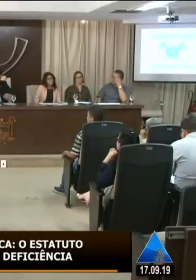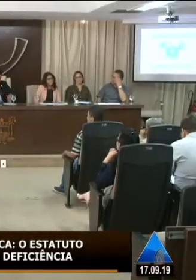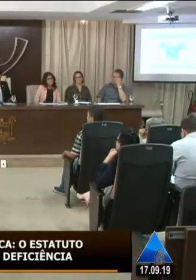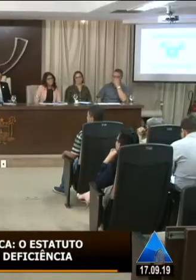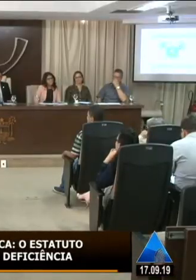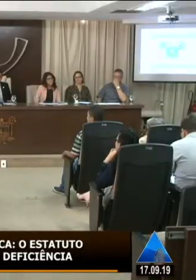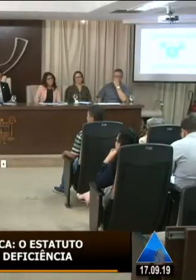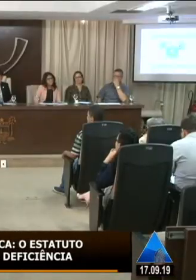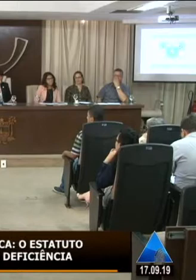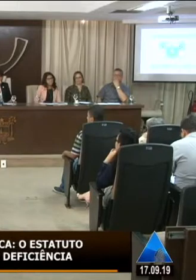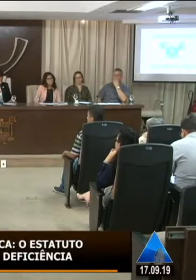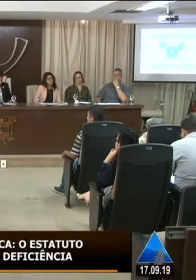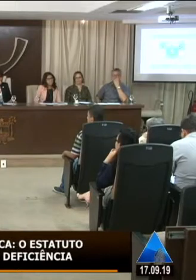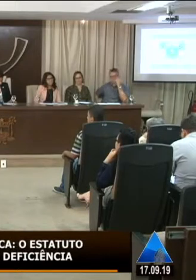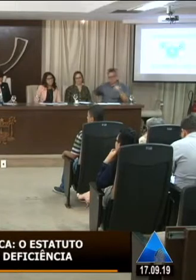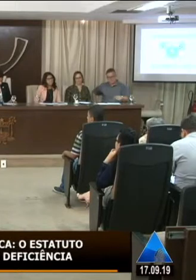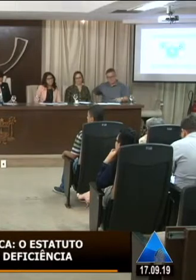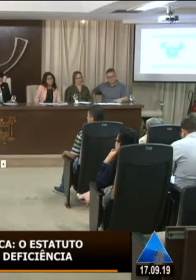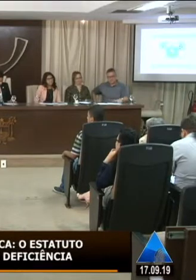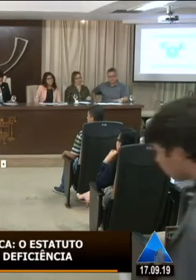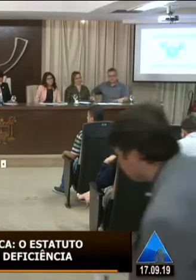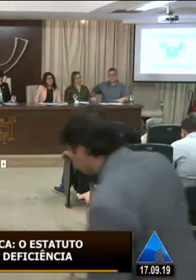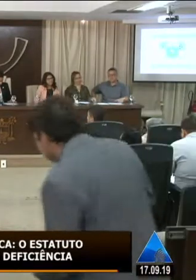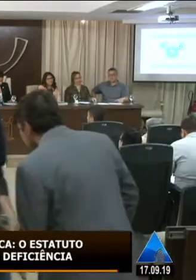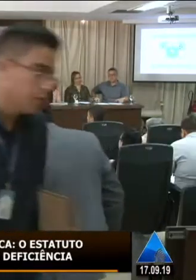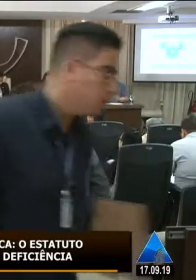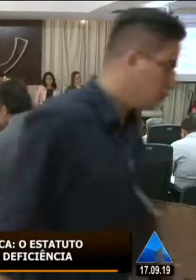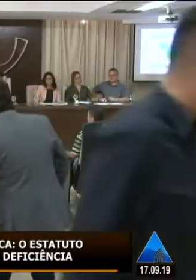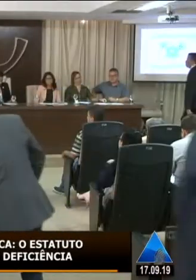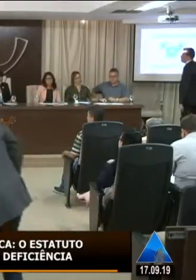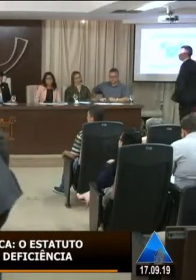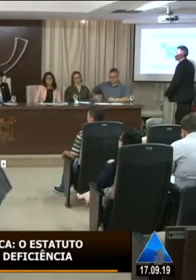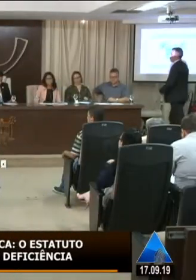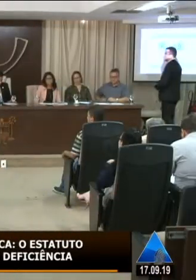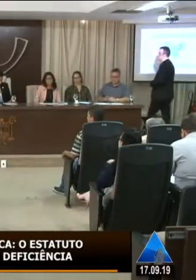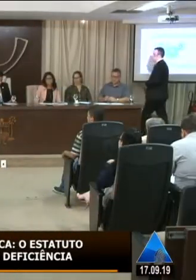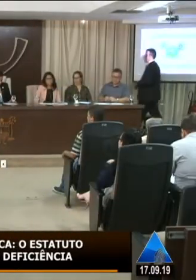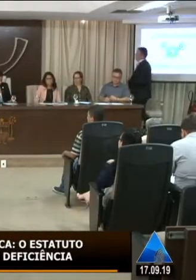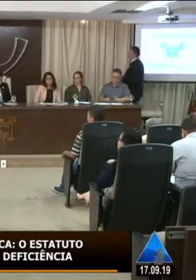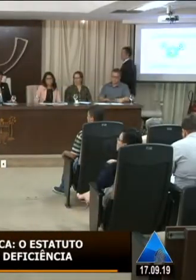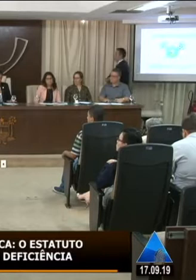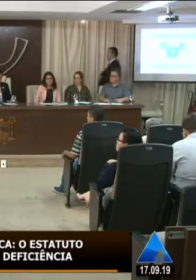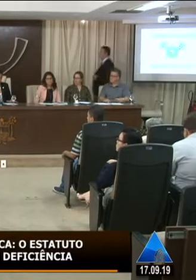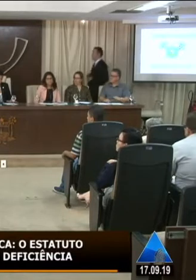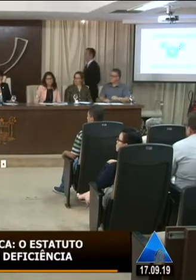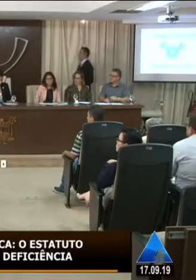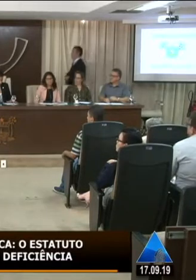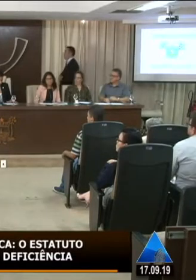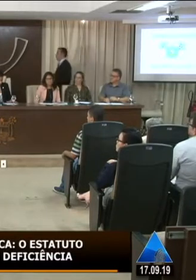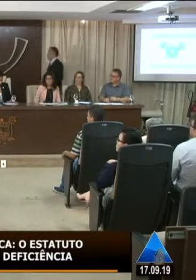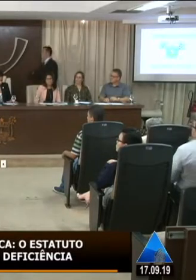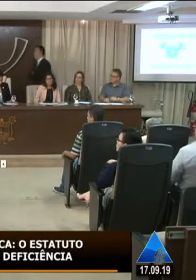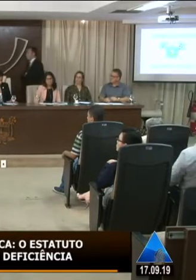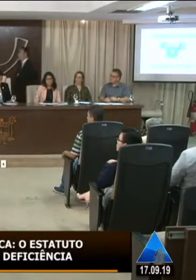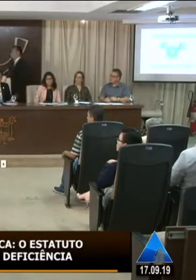Agradeço, José Odon. E já quero passar aqui a palavra ao subcoordenador para a inclusão da pessoa com deficiência do CORDE,